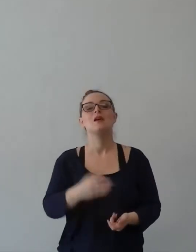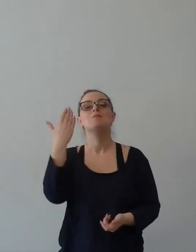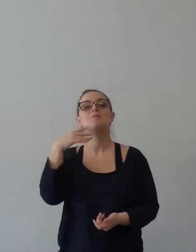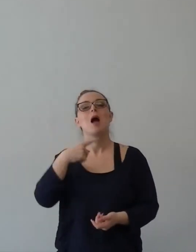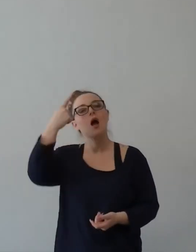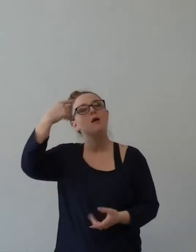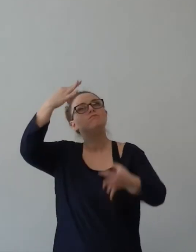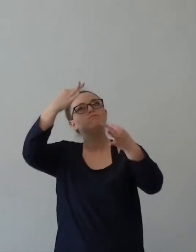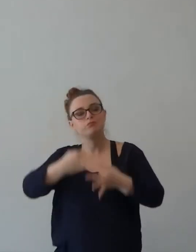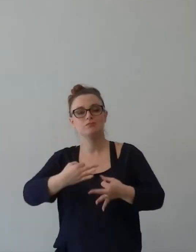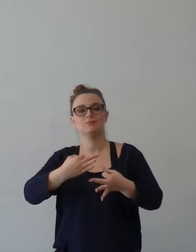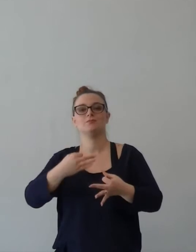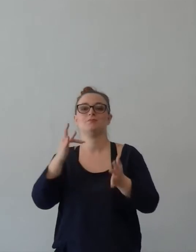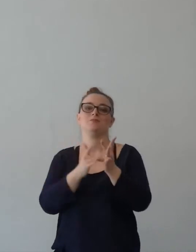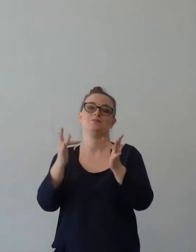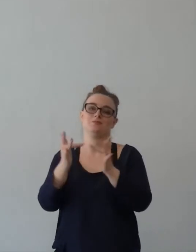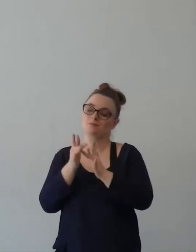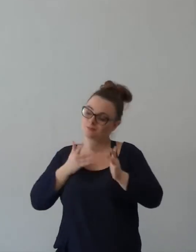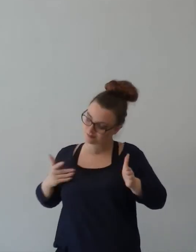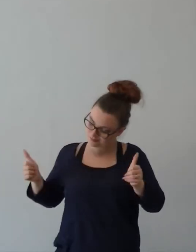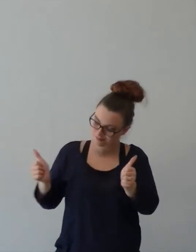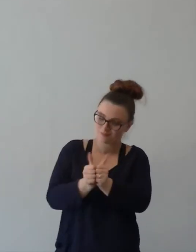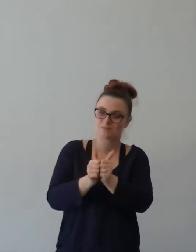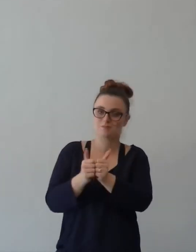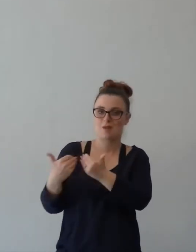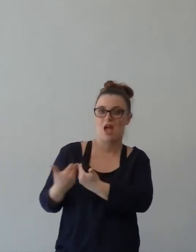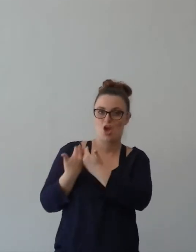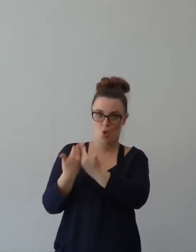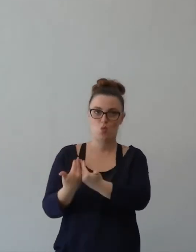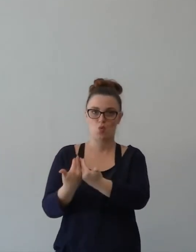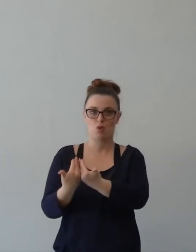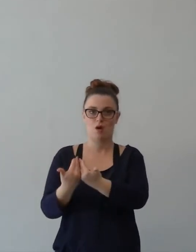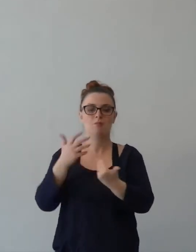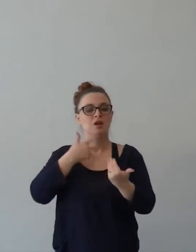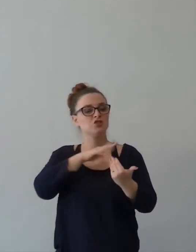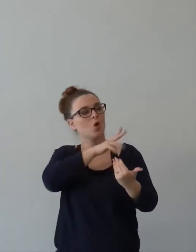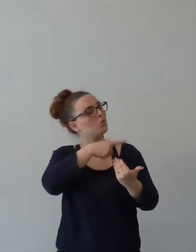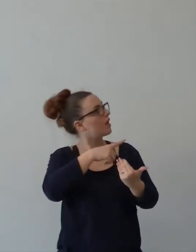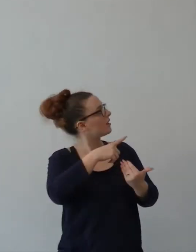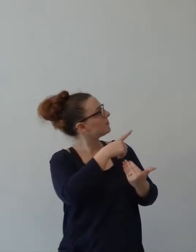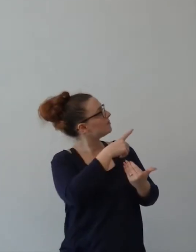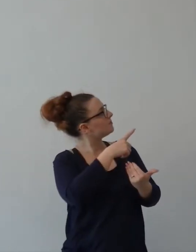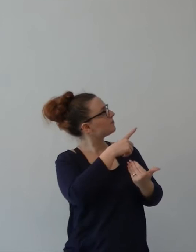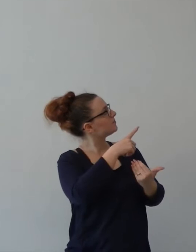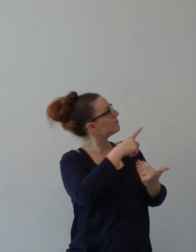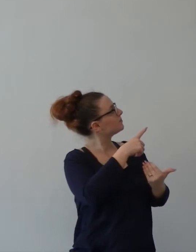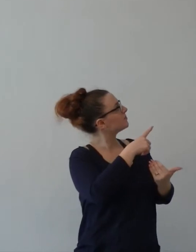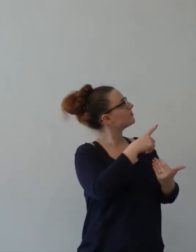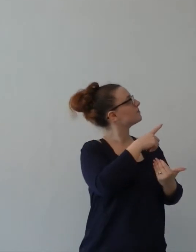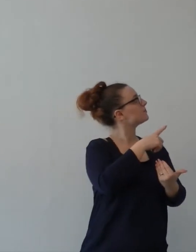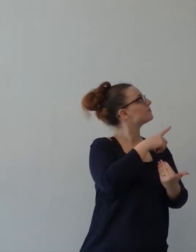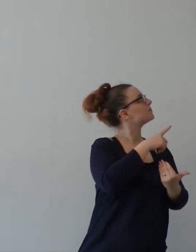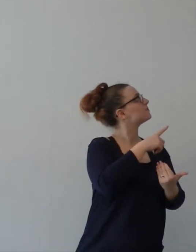lo Spirito Santo al suo fianco. E l'altra certezza qual'era? So infatti che